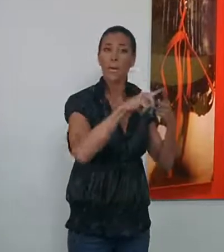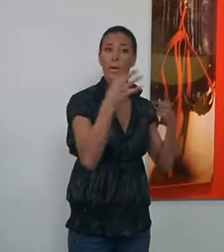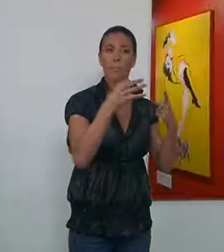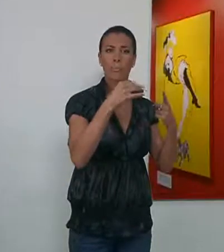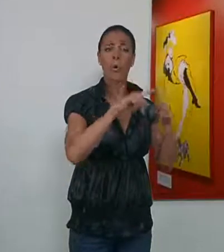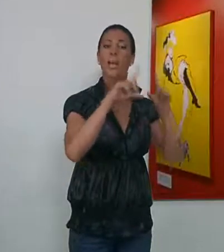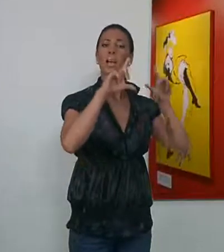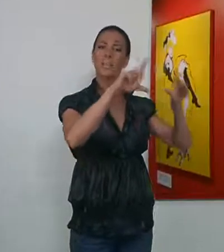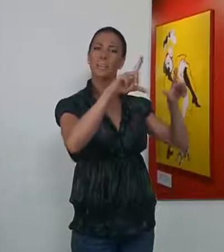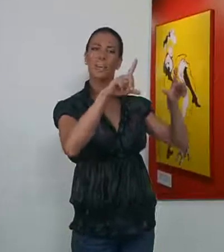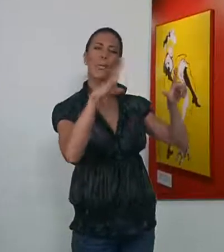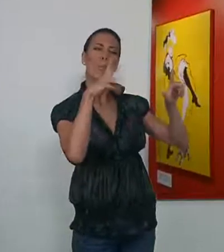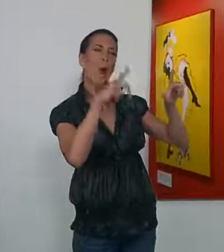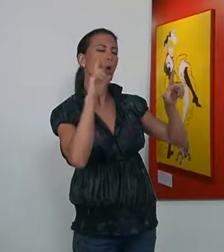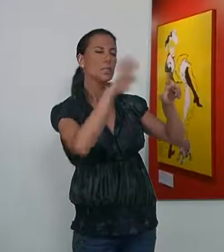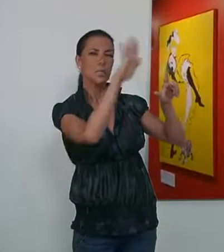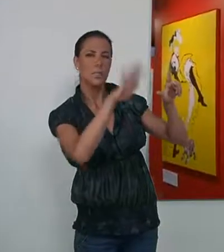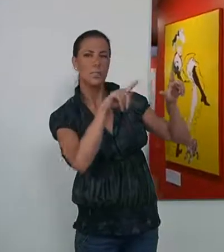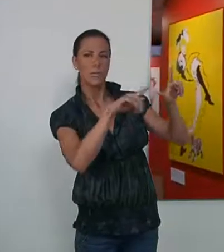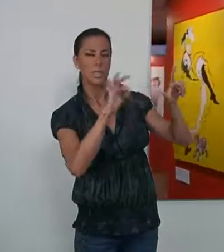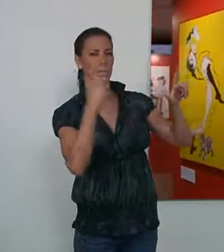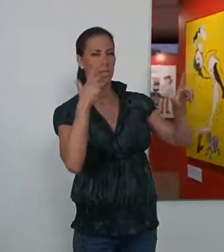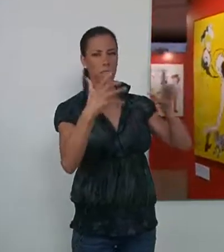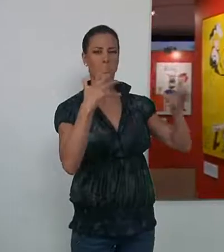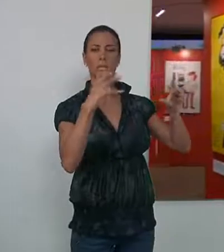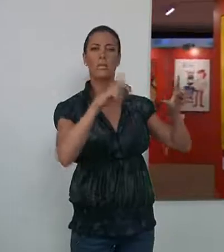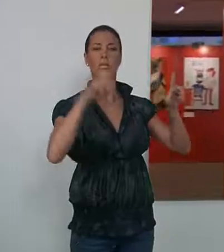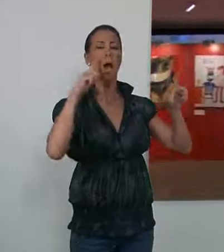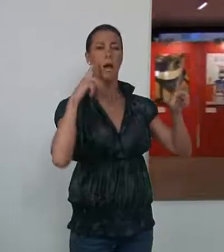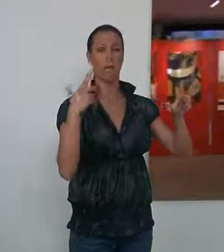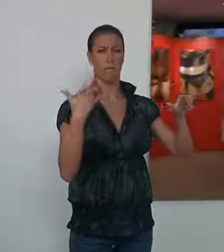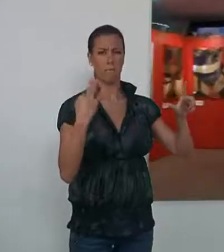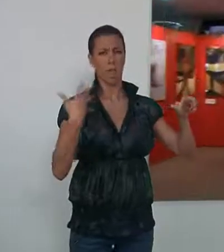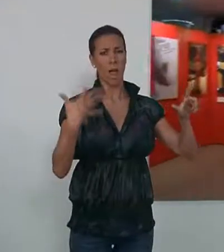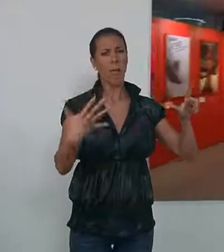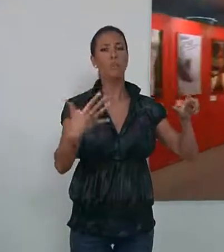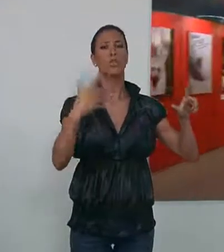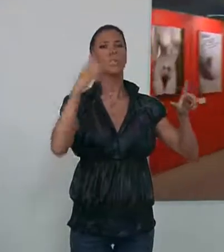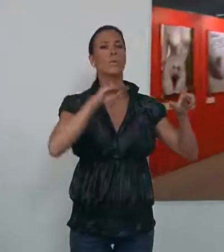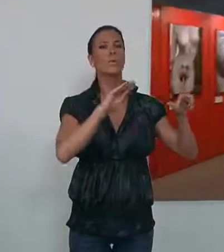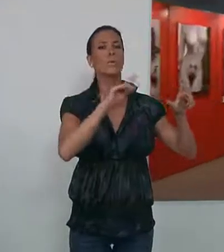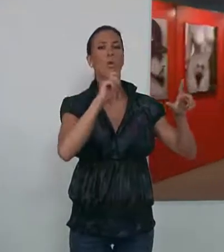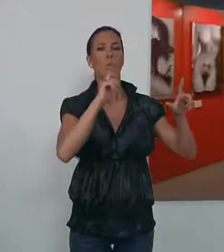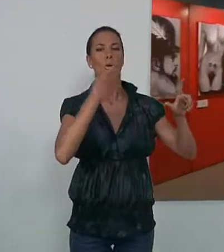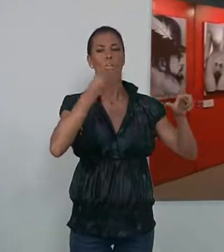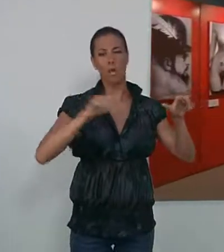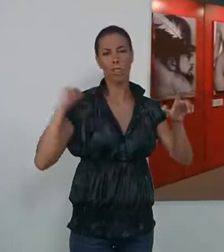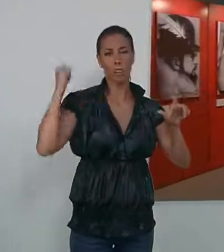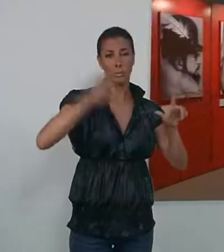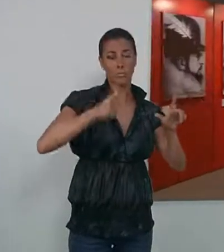los carteles que hacen referencia a la seductora personalidad del artista y a toda la iconografía que lo rodea. En